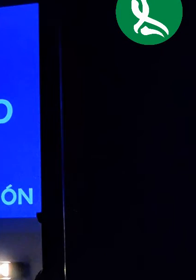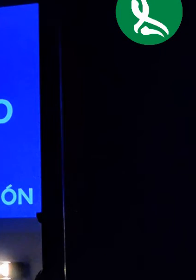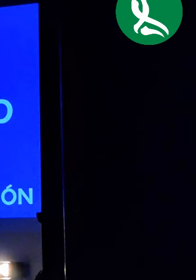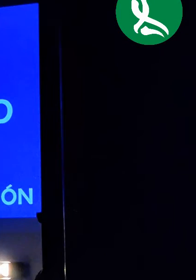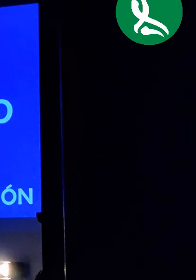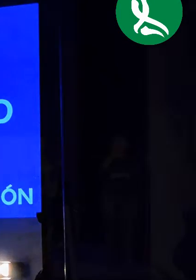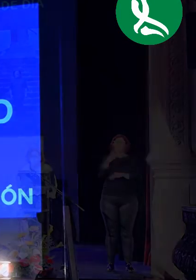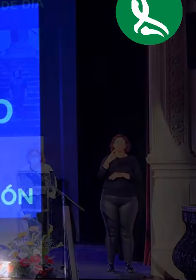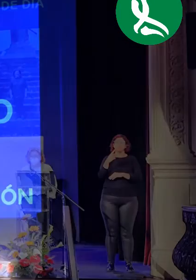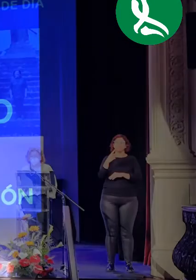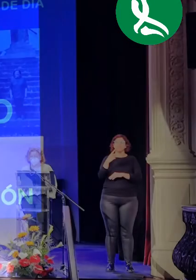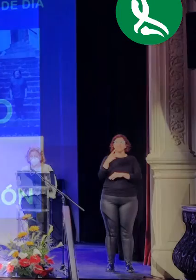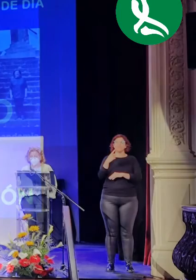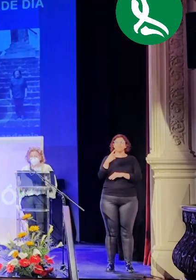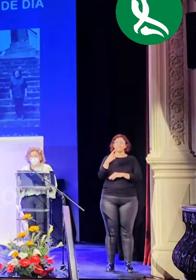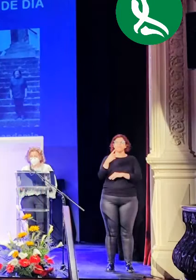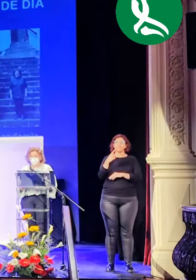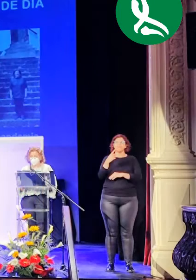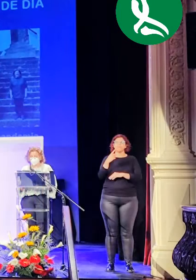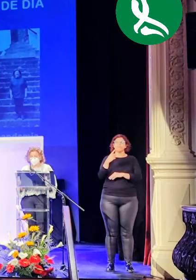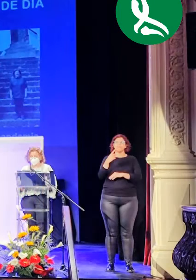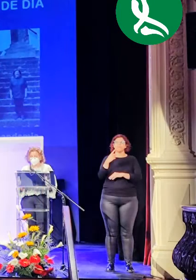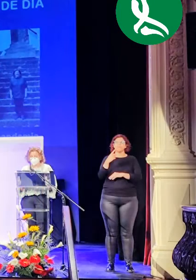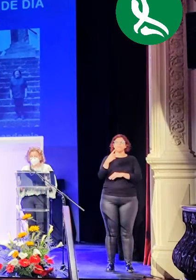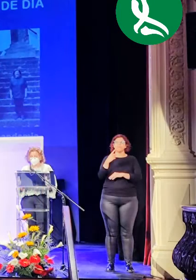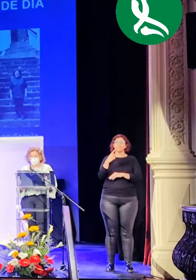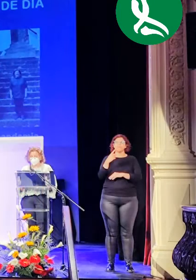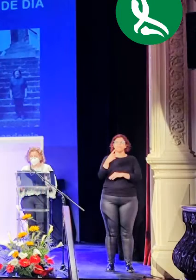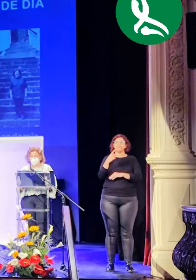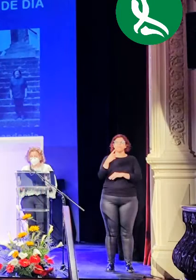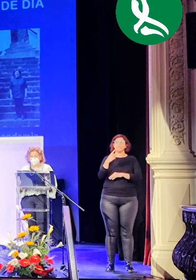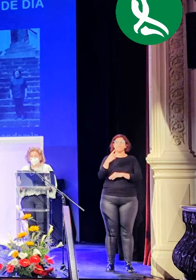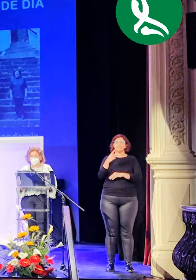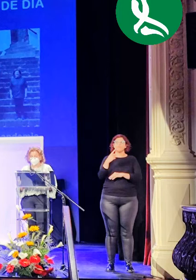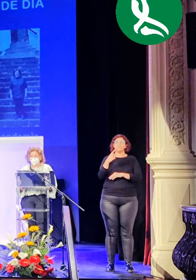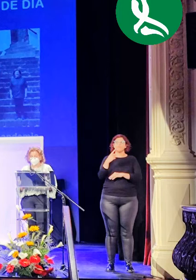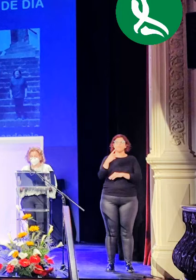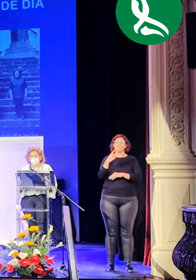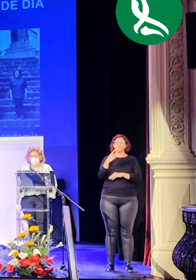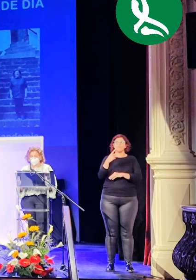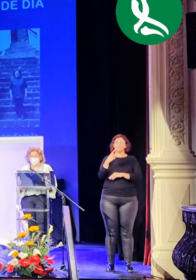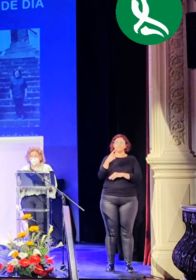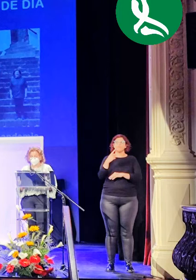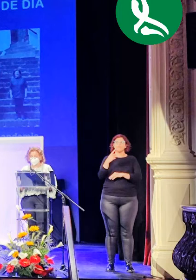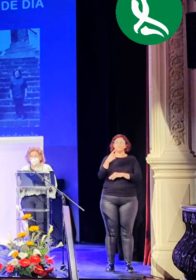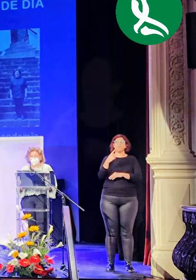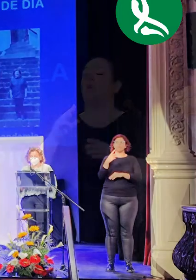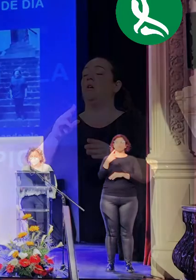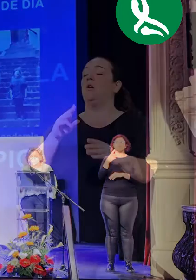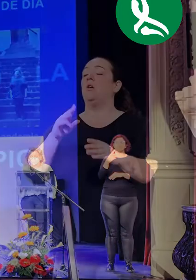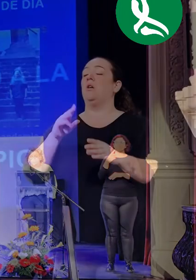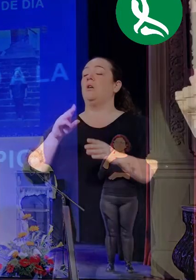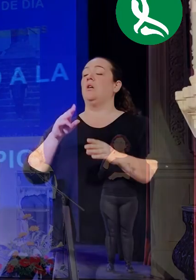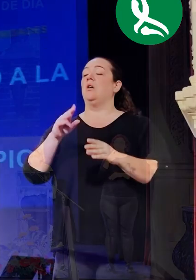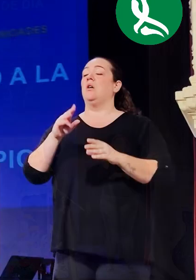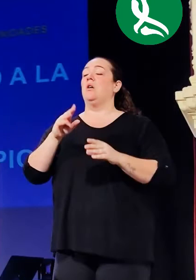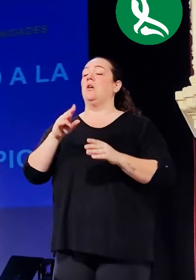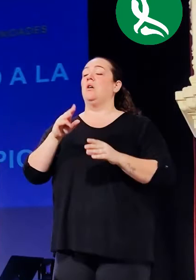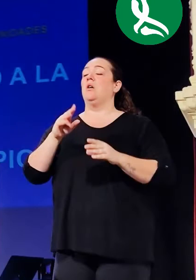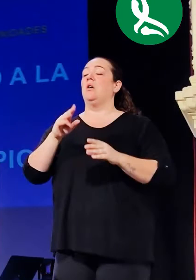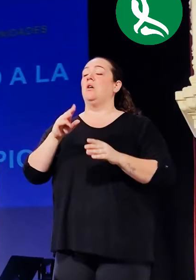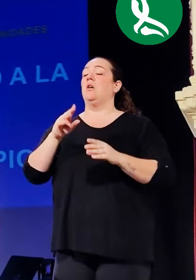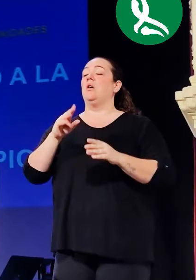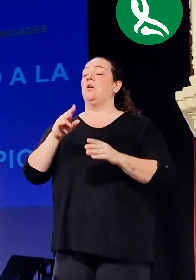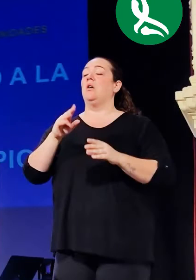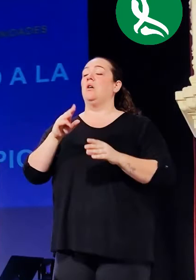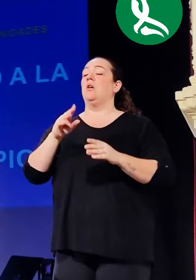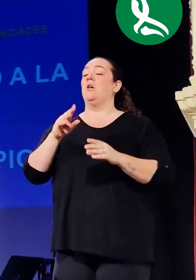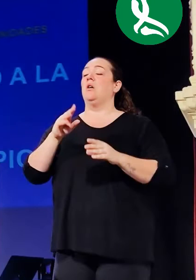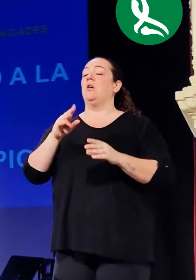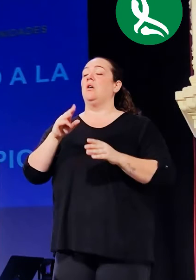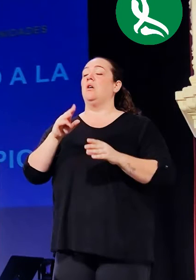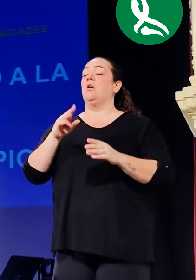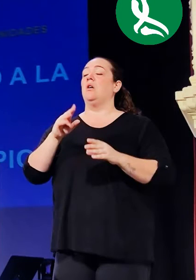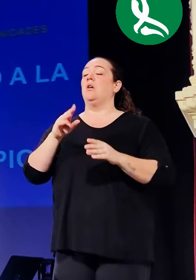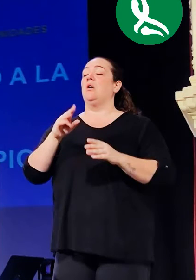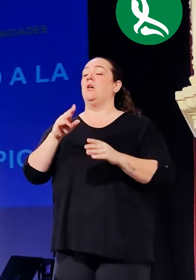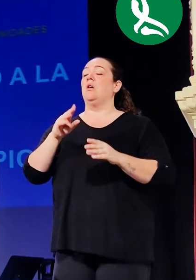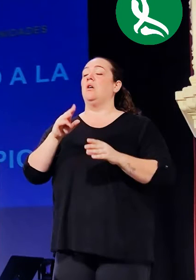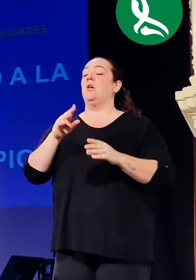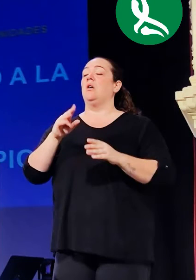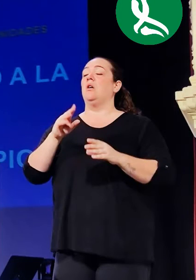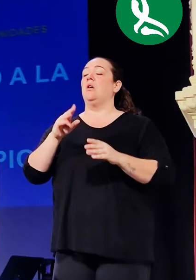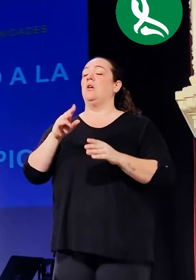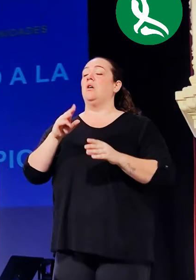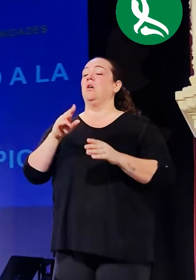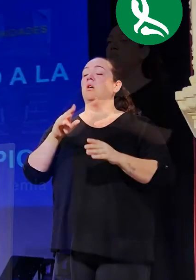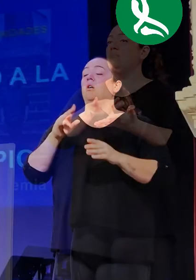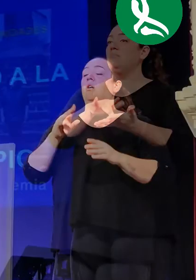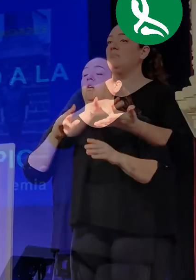les da. Este es, sin duda el propósito de una familia de 45 voluntarios tenemos cada